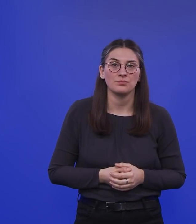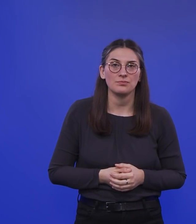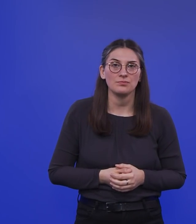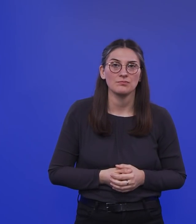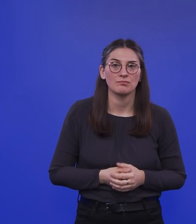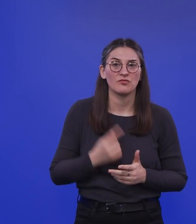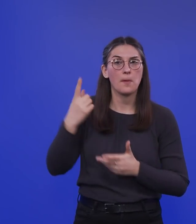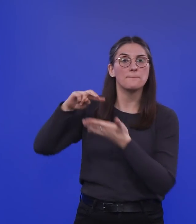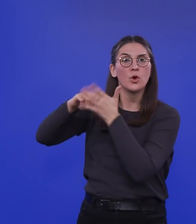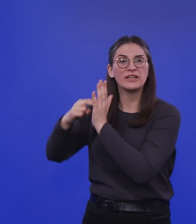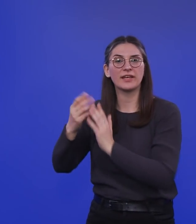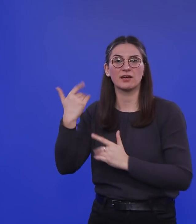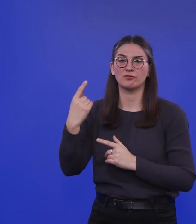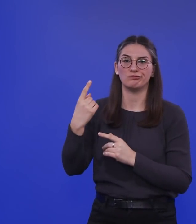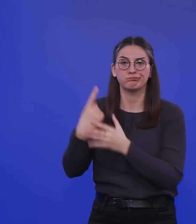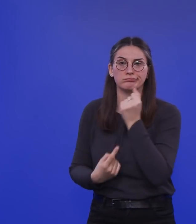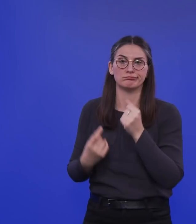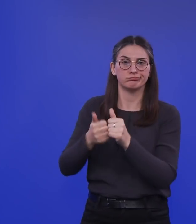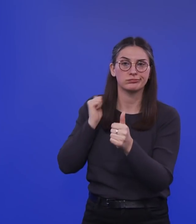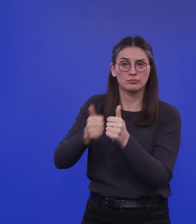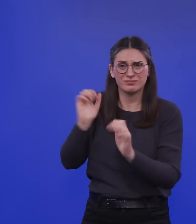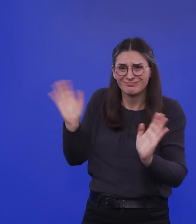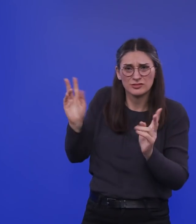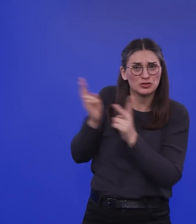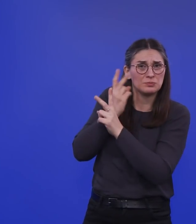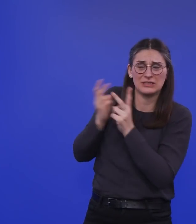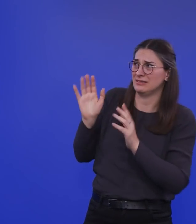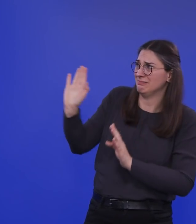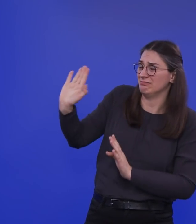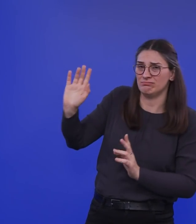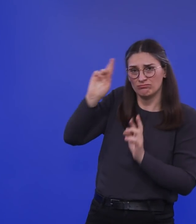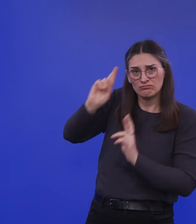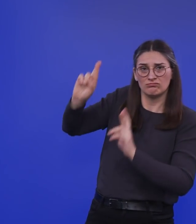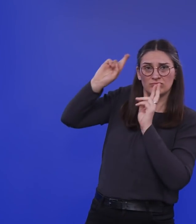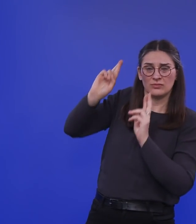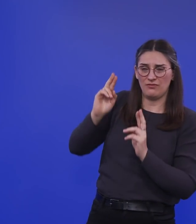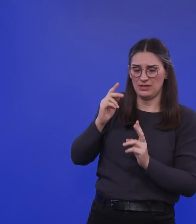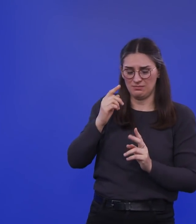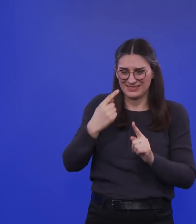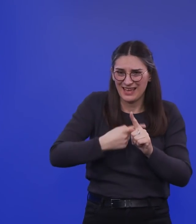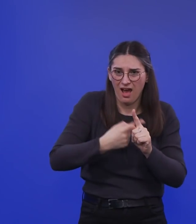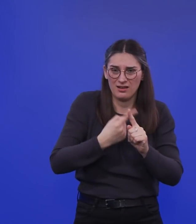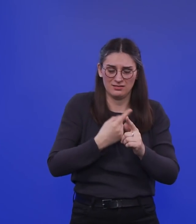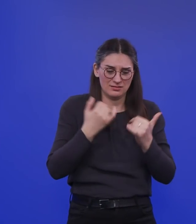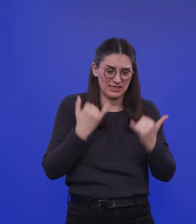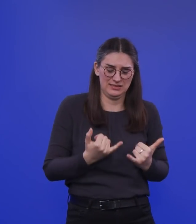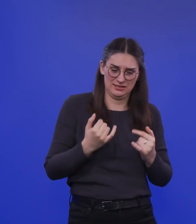irgendwelche ganz großen Versäumnisse hingelegt hat, sondern das sind jetzt wirklich einfach ganz andere Zahlen, die hier zur Diskussion stehen.